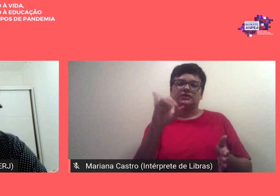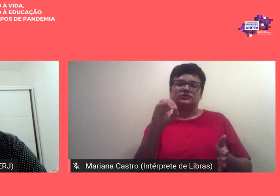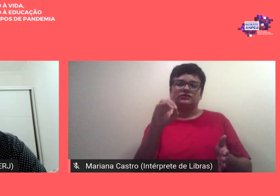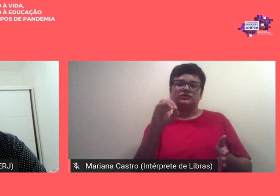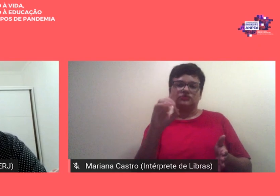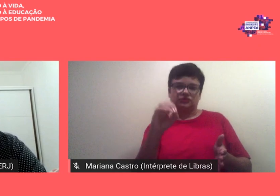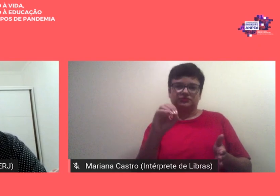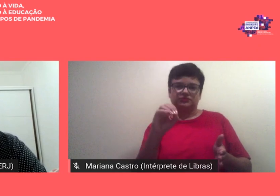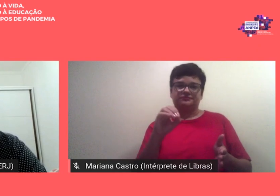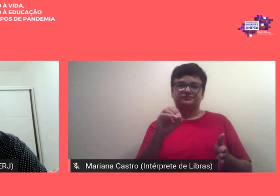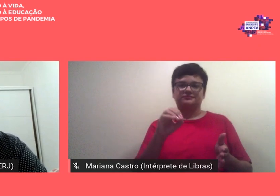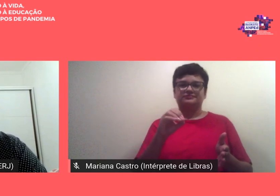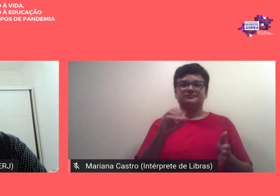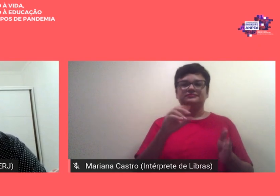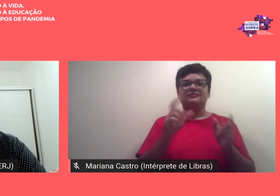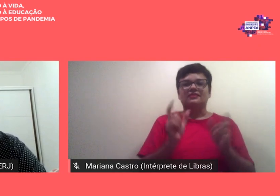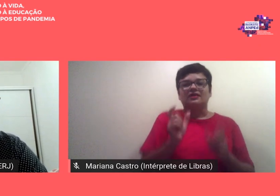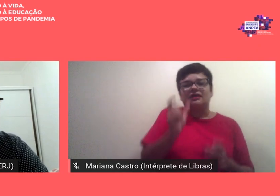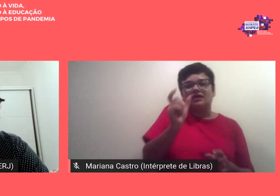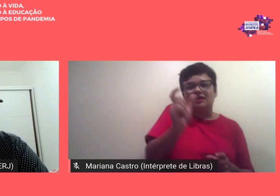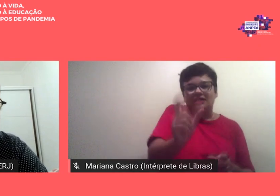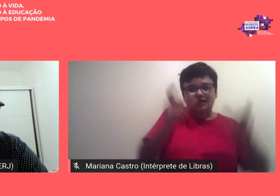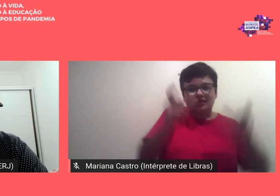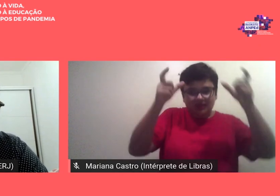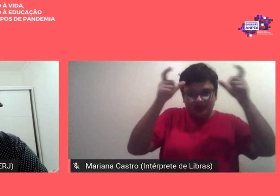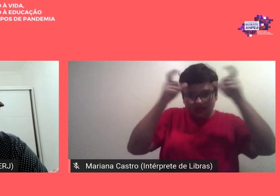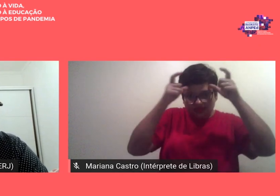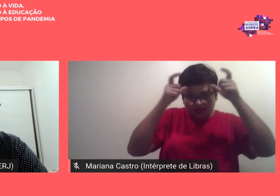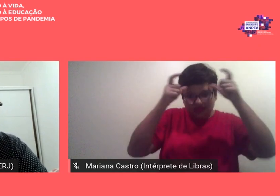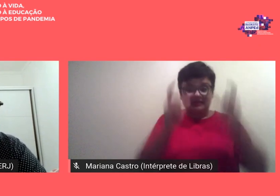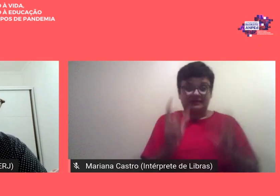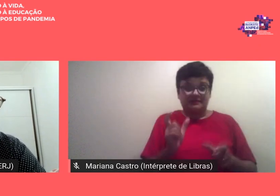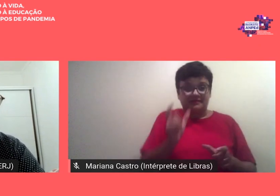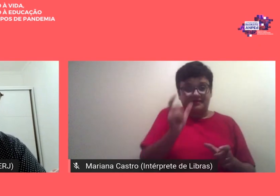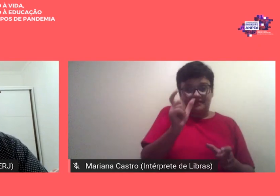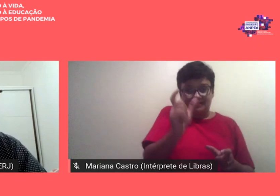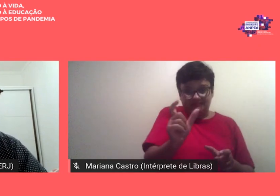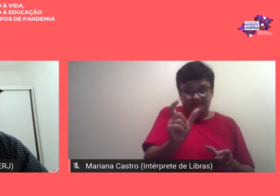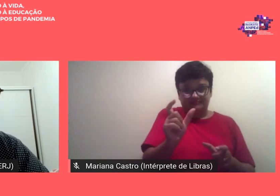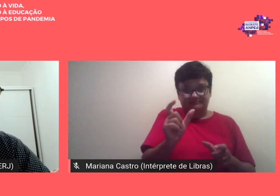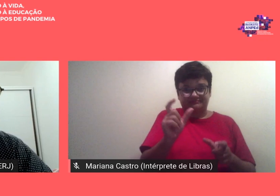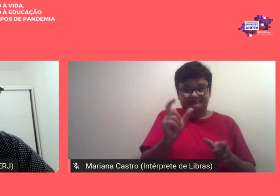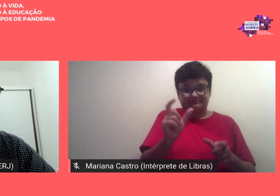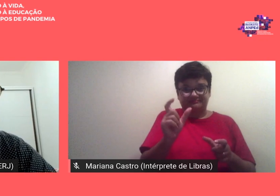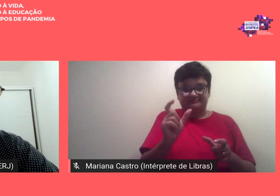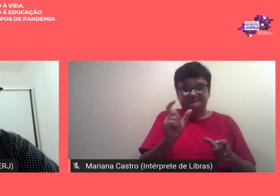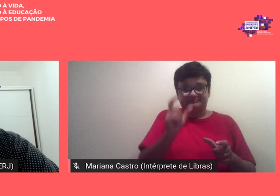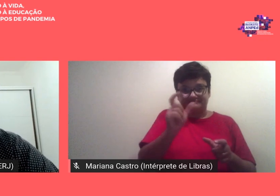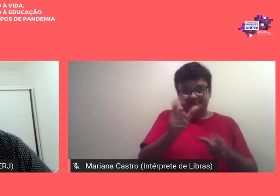essa palavra entrou de um de uma forma